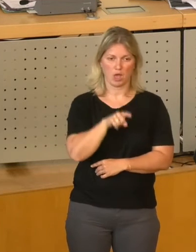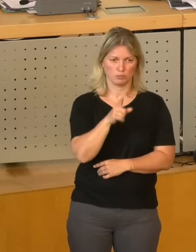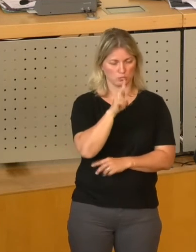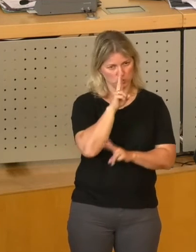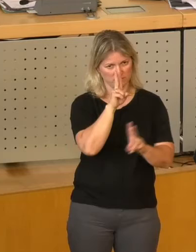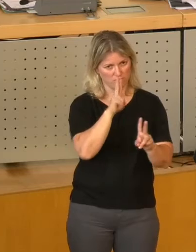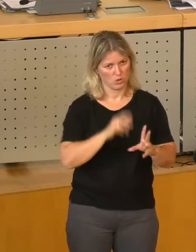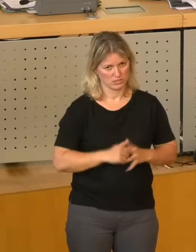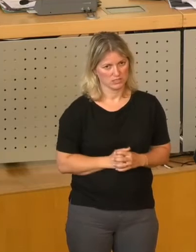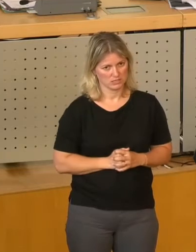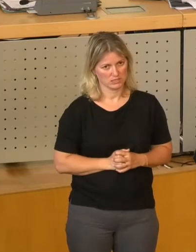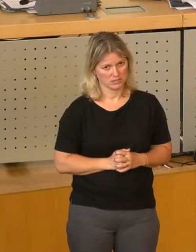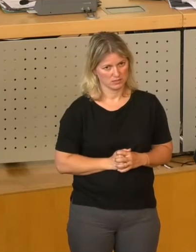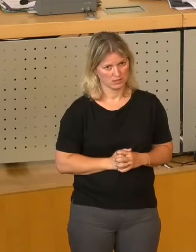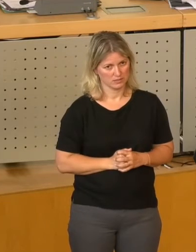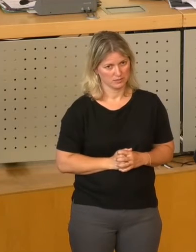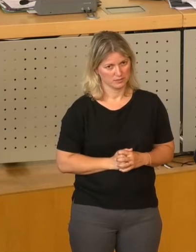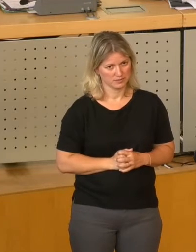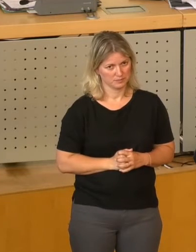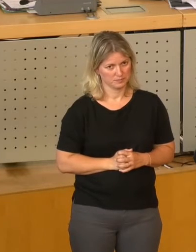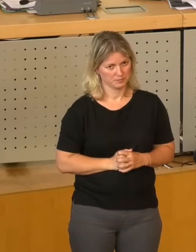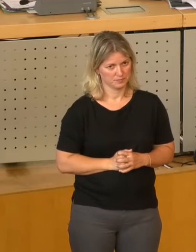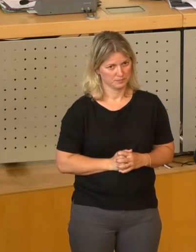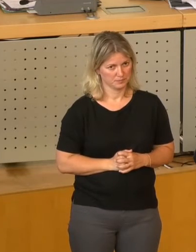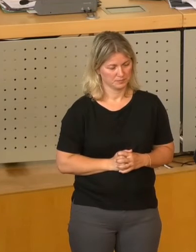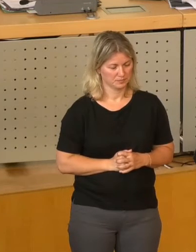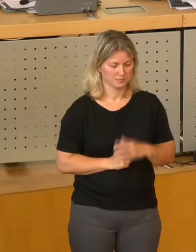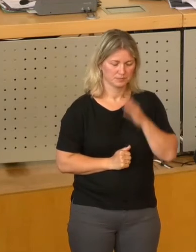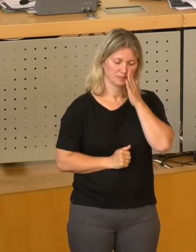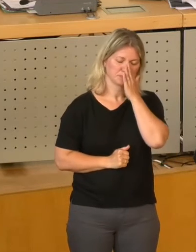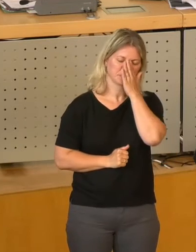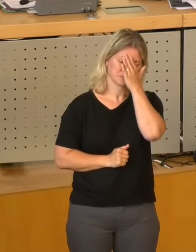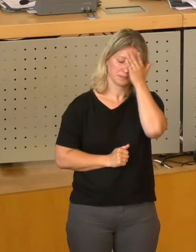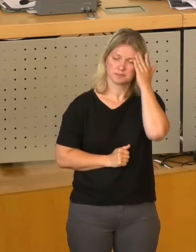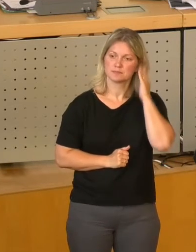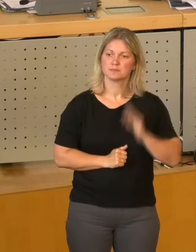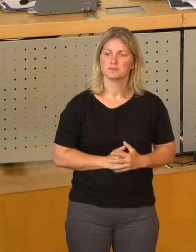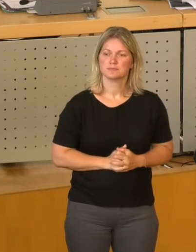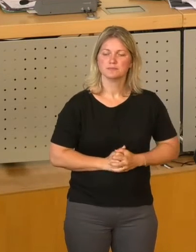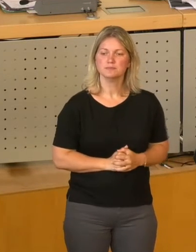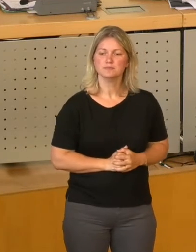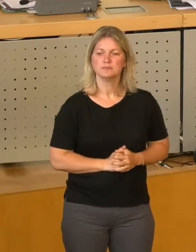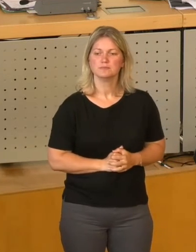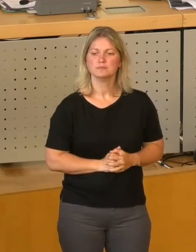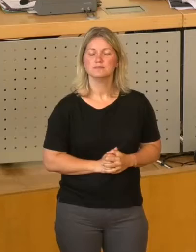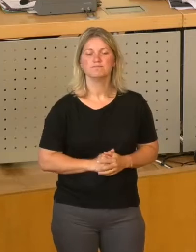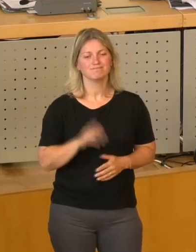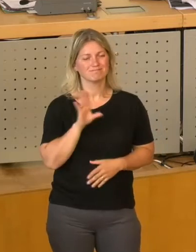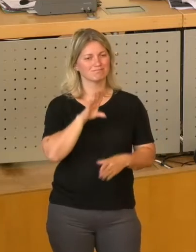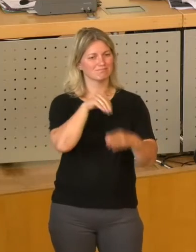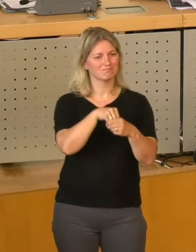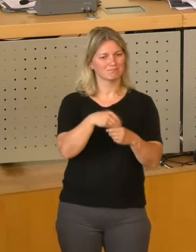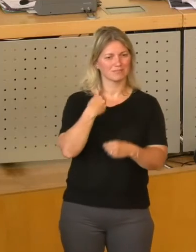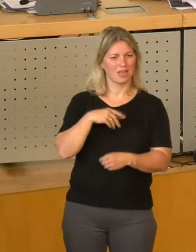vorsichtig umzugehen hat. Meine Damen und Herren, ich möchte weiterhin auf Herrn Zastrow